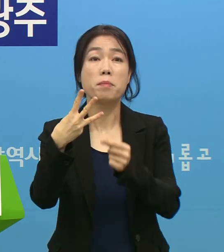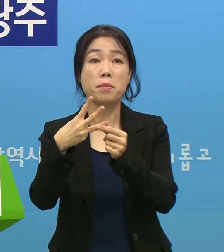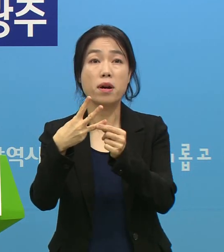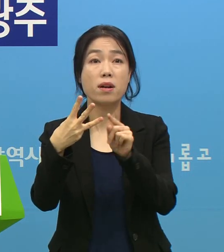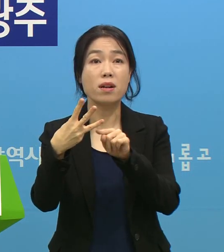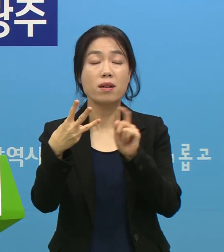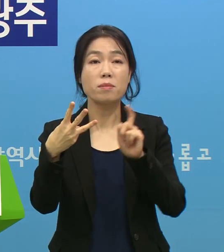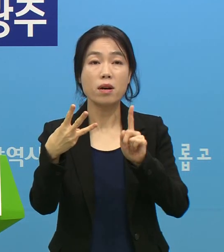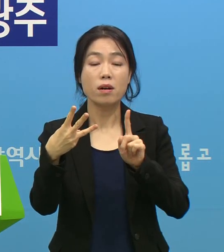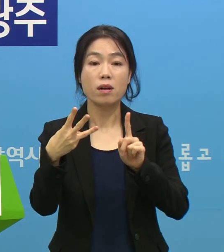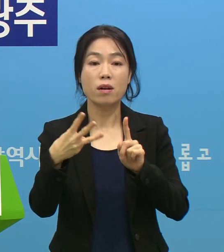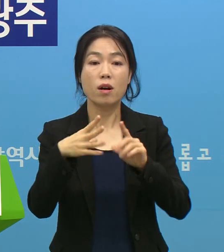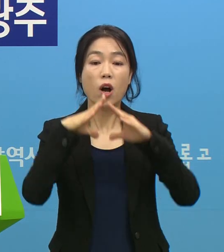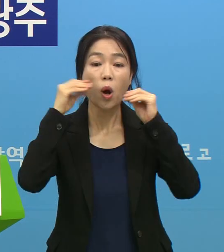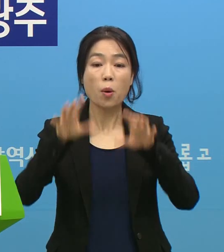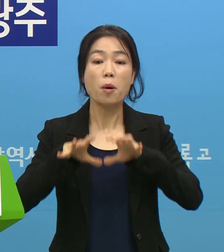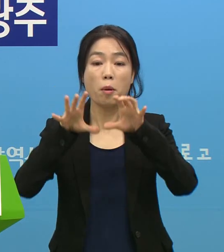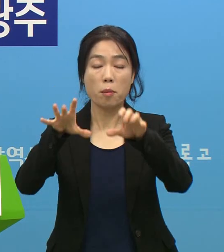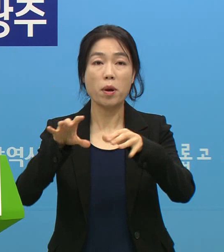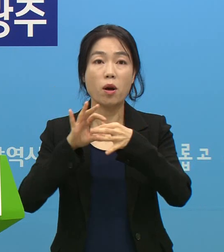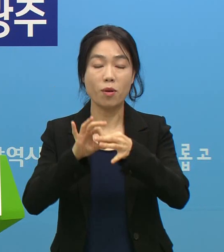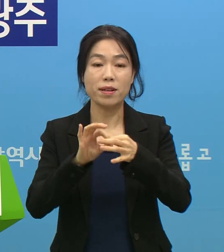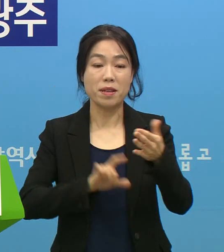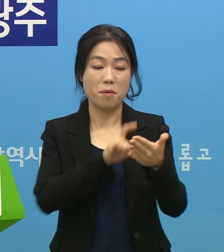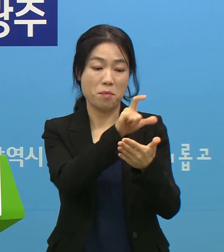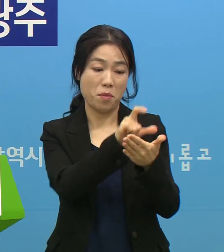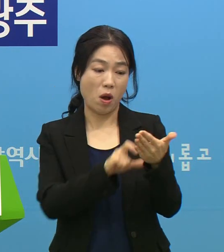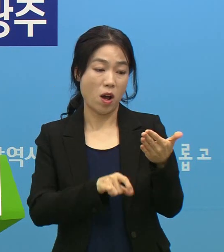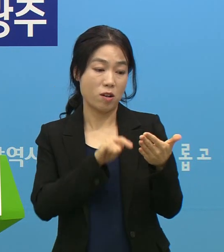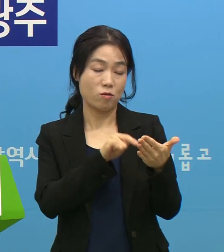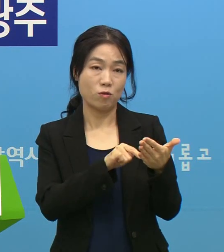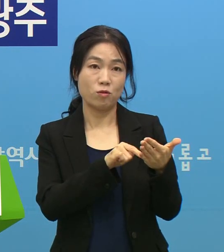저희가 강화문 집회 관련해서 명단 중에